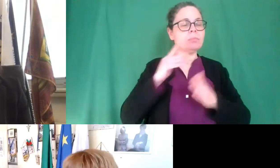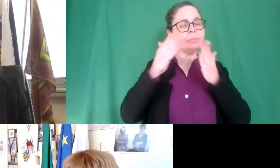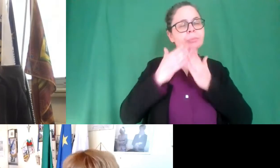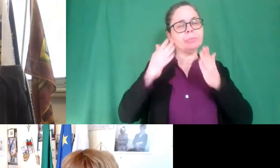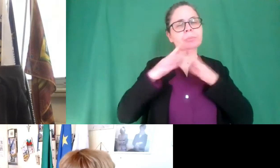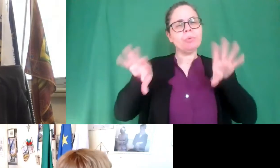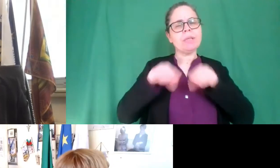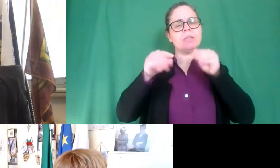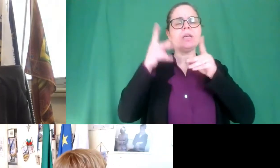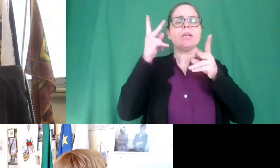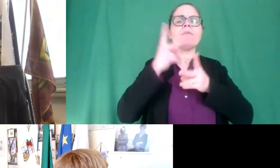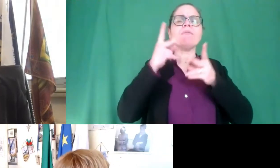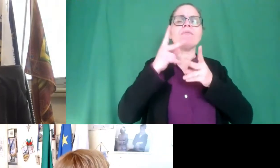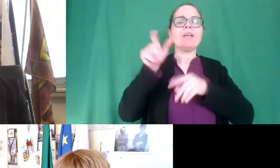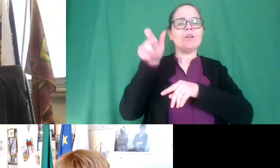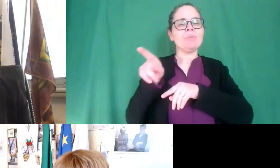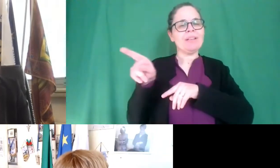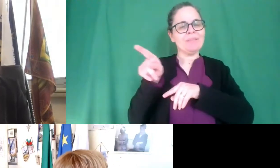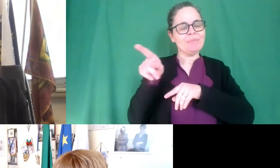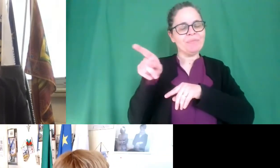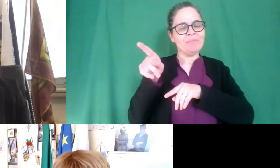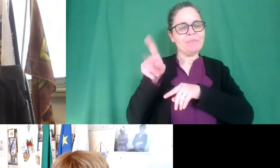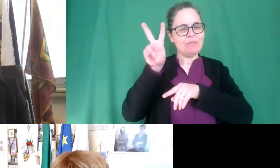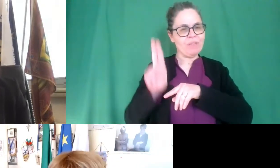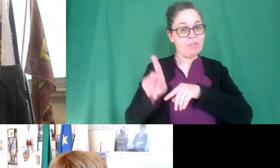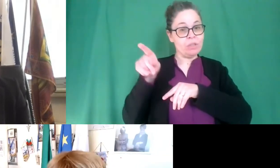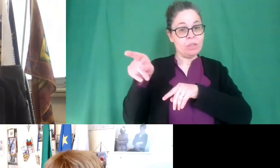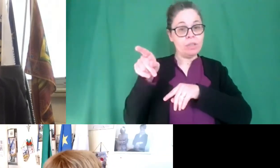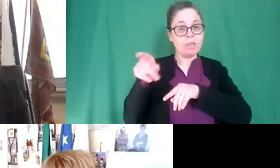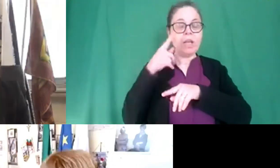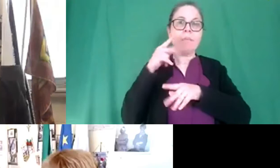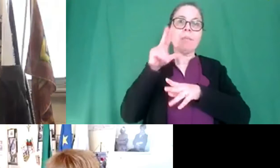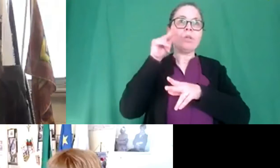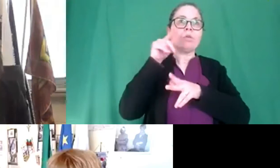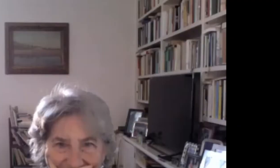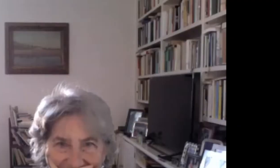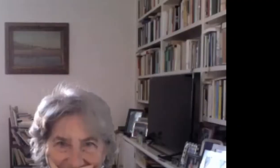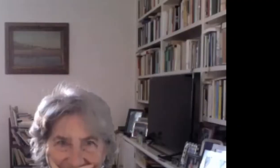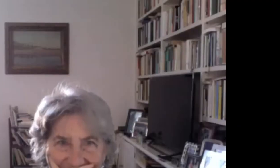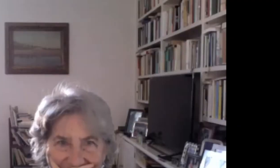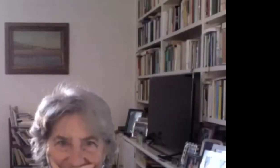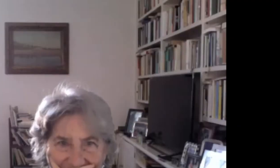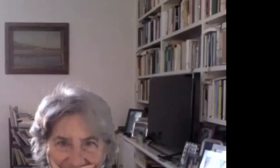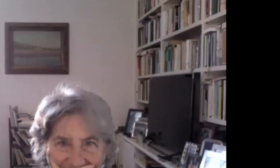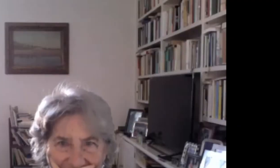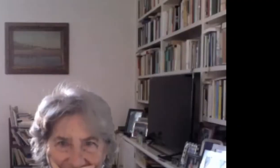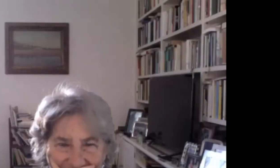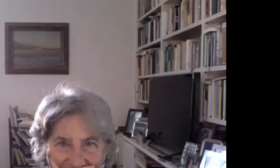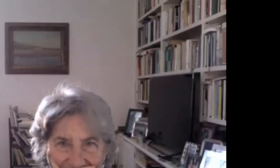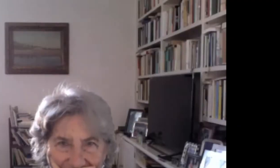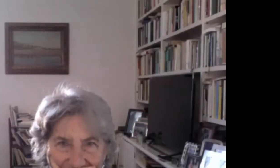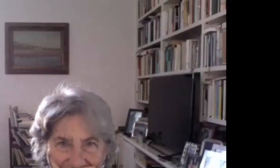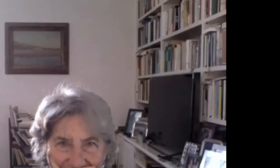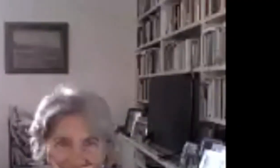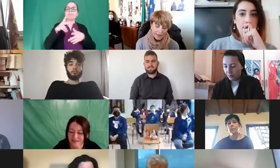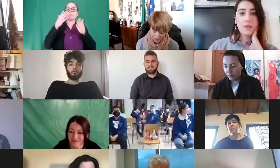me la comunità assorta deve tanto in termini di riconoscimento di una lingua e non di un un modo